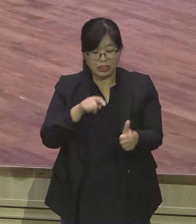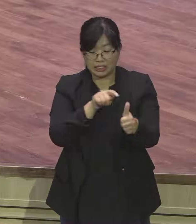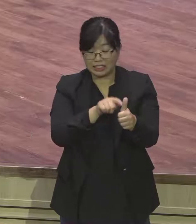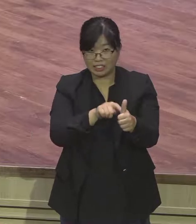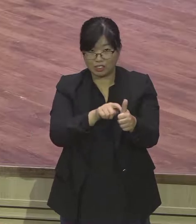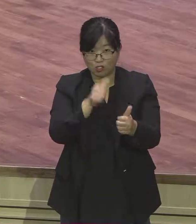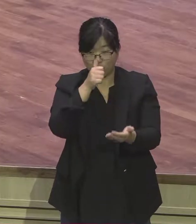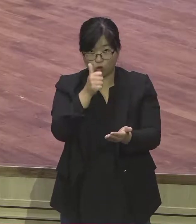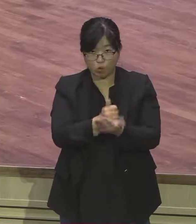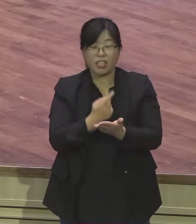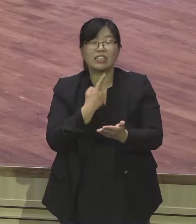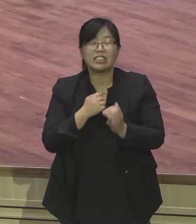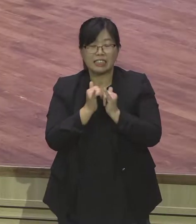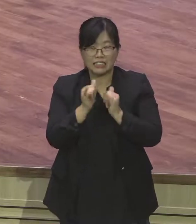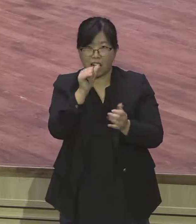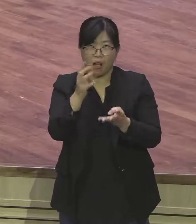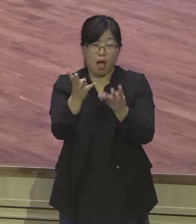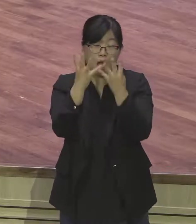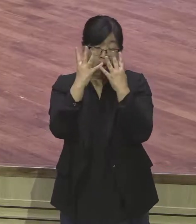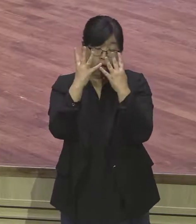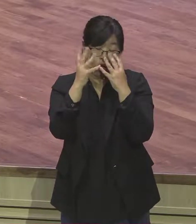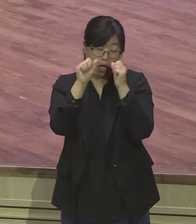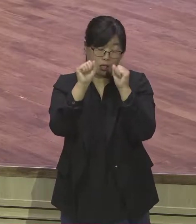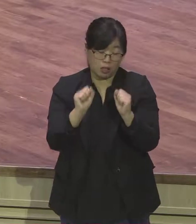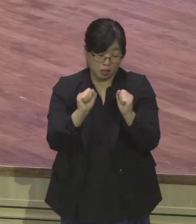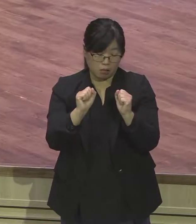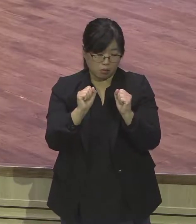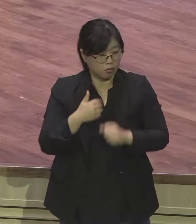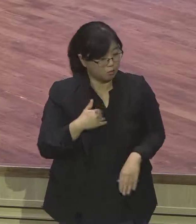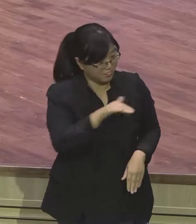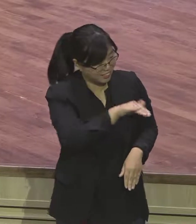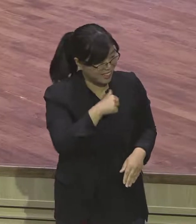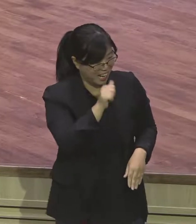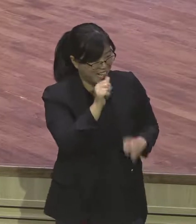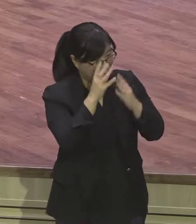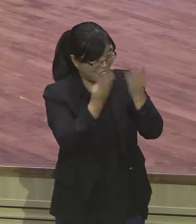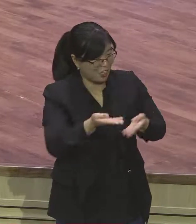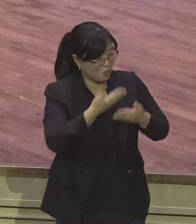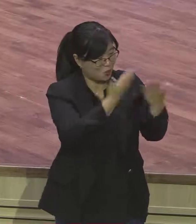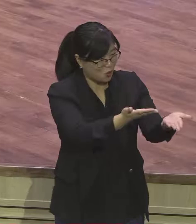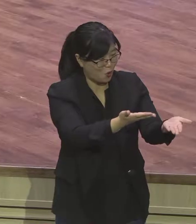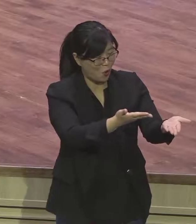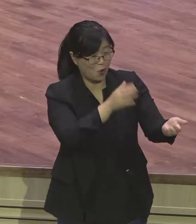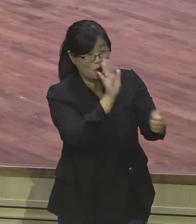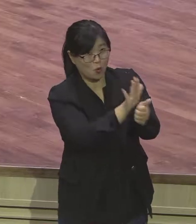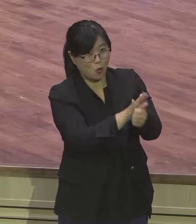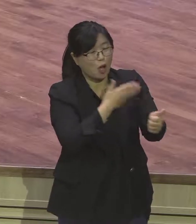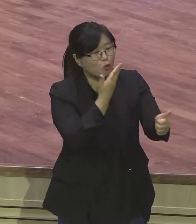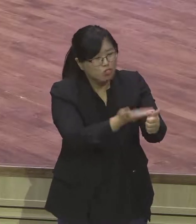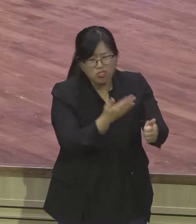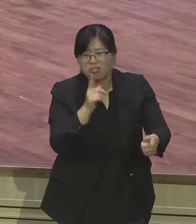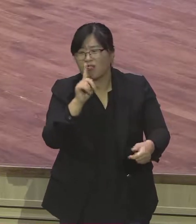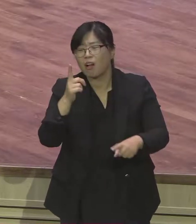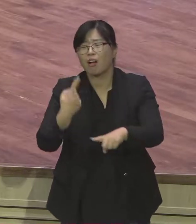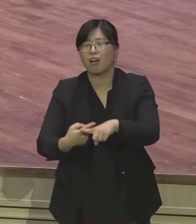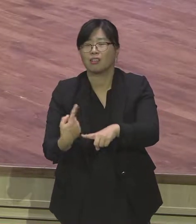일생 거짓말은 영혼은 영원한데 영원한 지옥에 영원한 지옥에서 영원히 고통당할 사람을